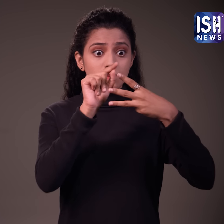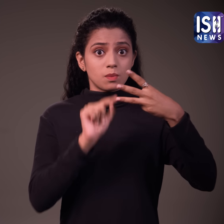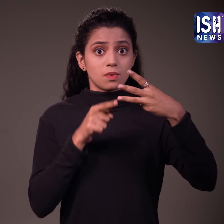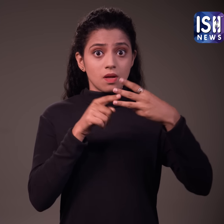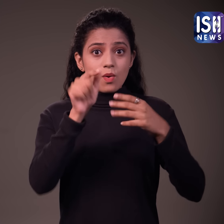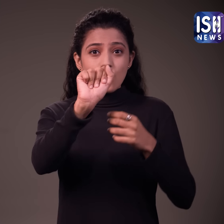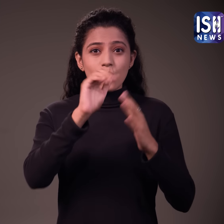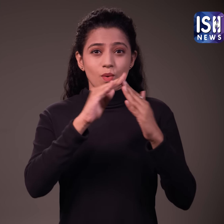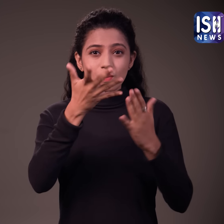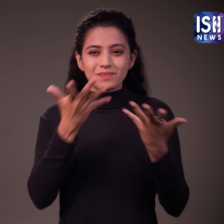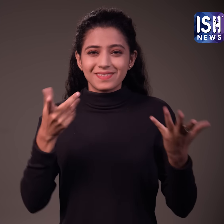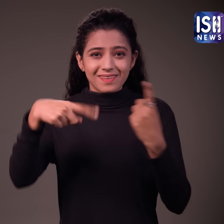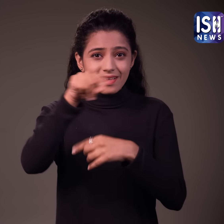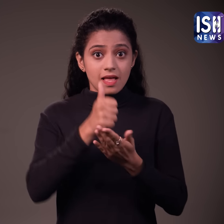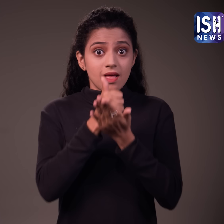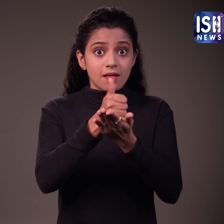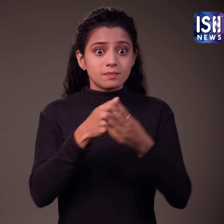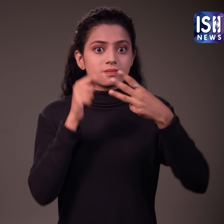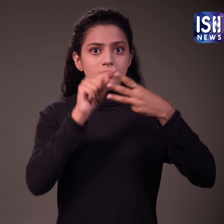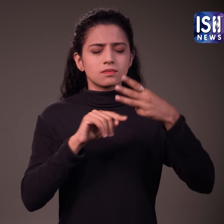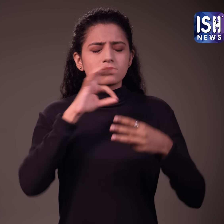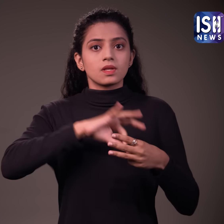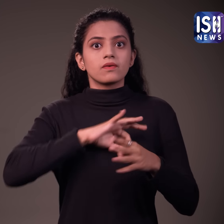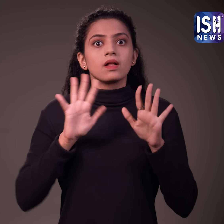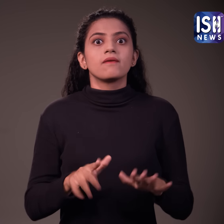यहां चटकों से चुटकारा पाने के तीन तरीके दिये गए है